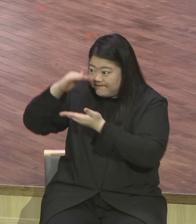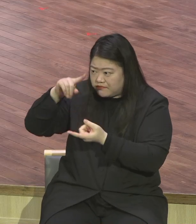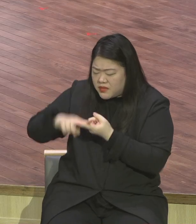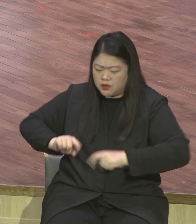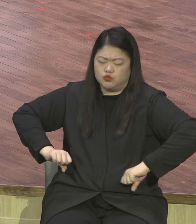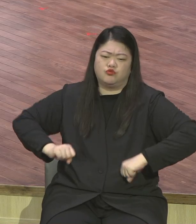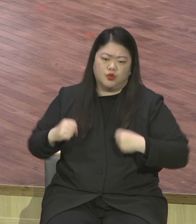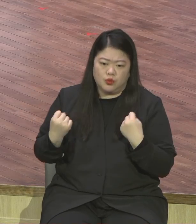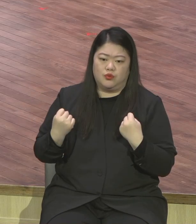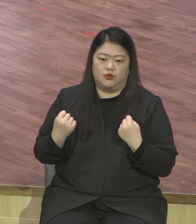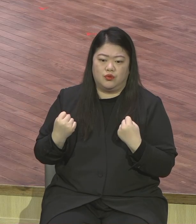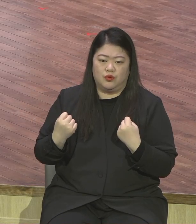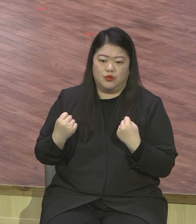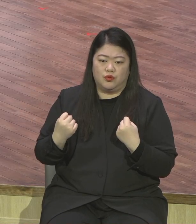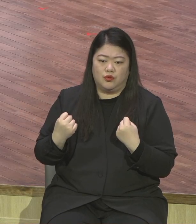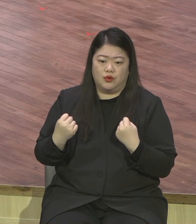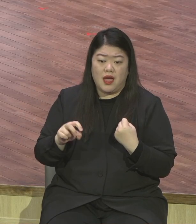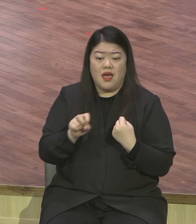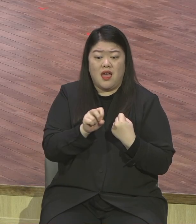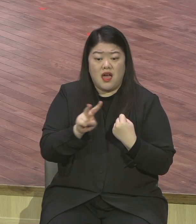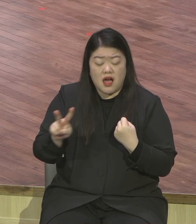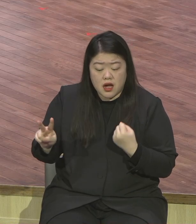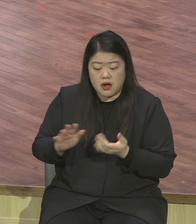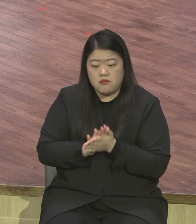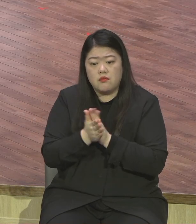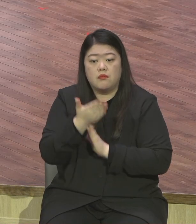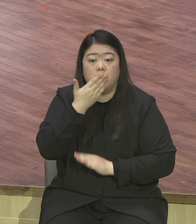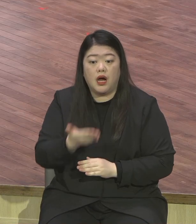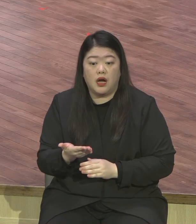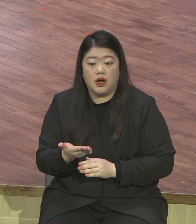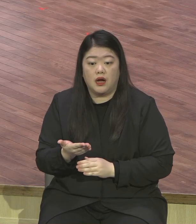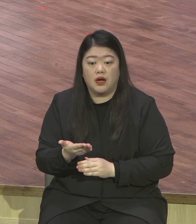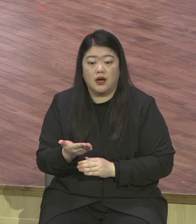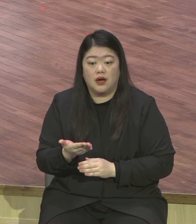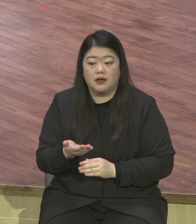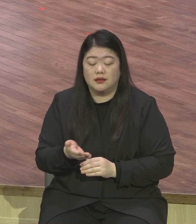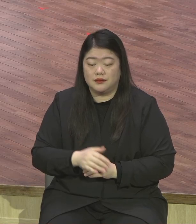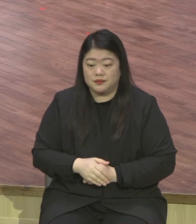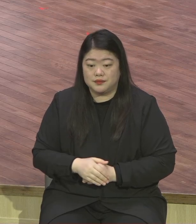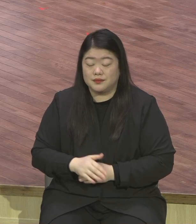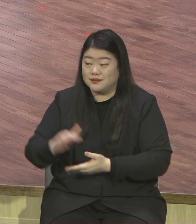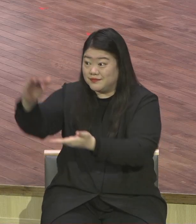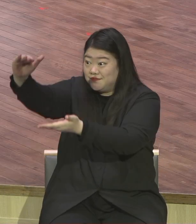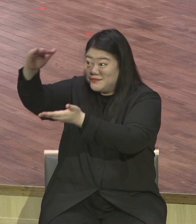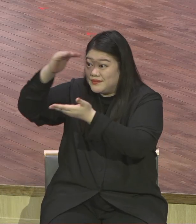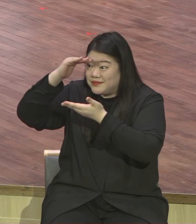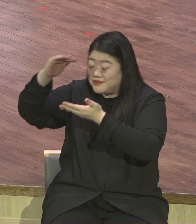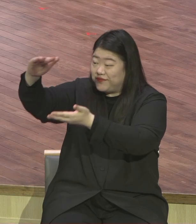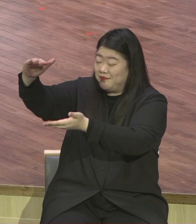전혀 변화된 것이 없어 그렇게 말씀을 수녀 수치만 듣고도 참 희한한 일이지